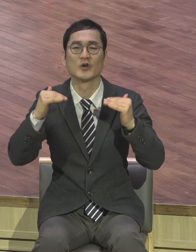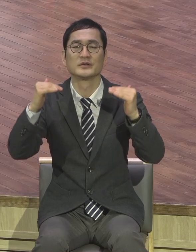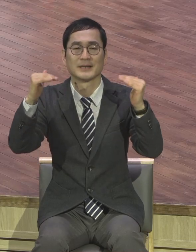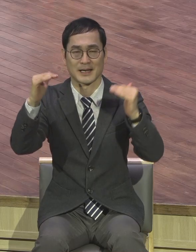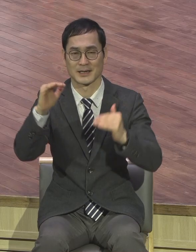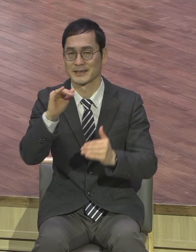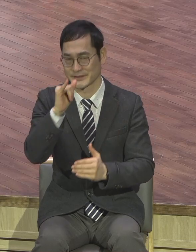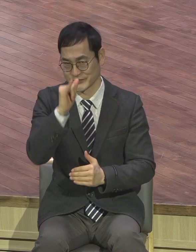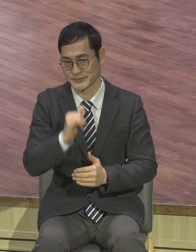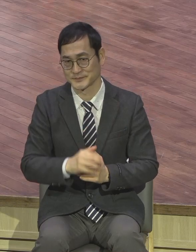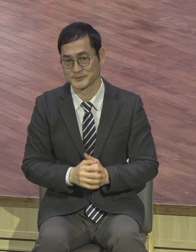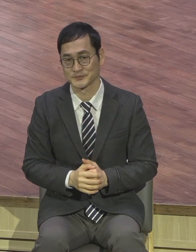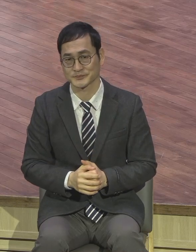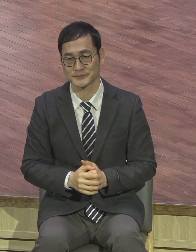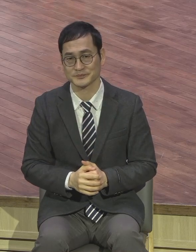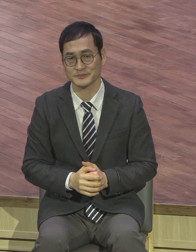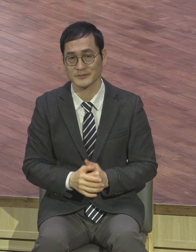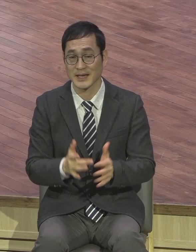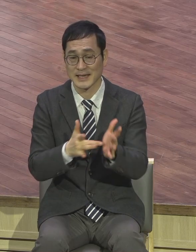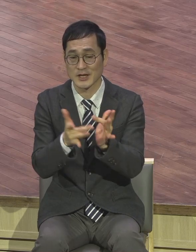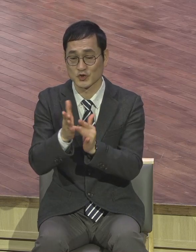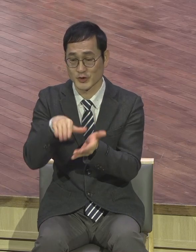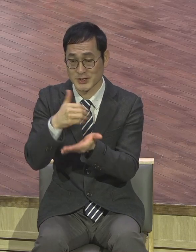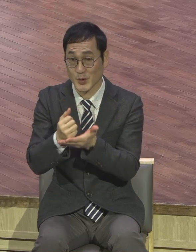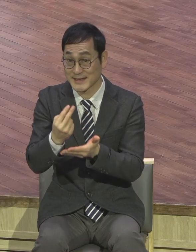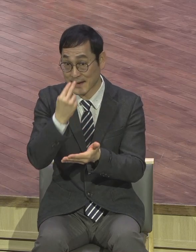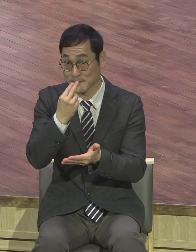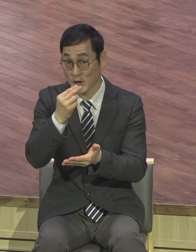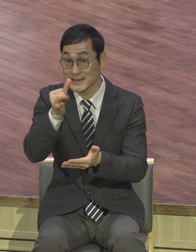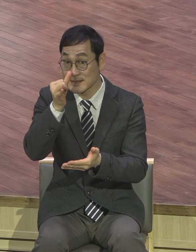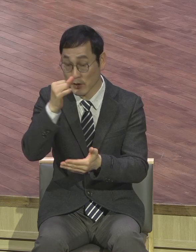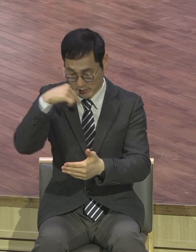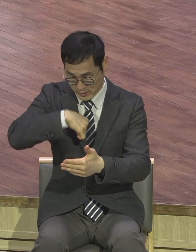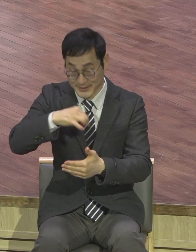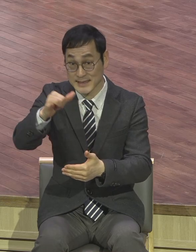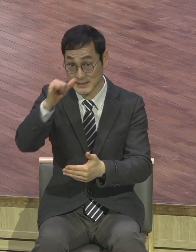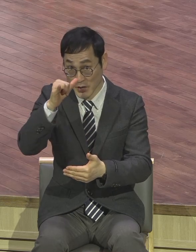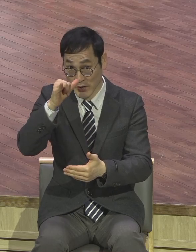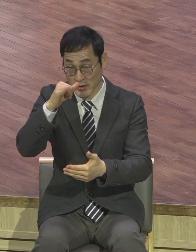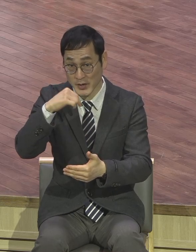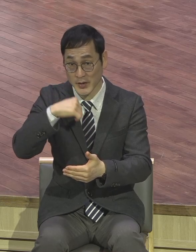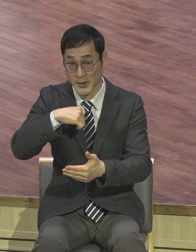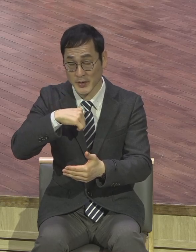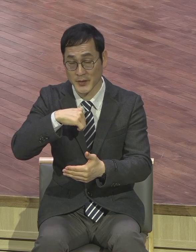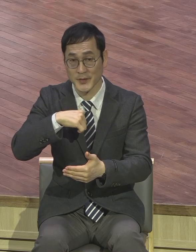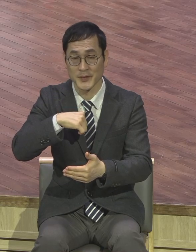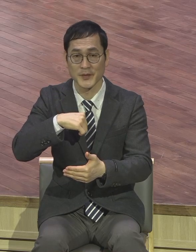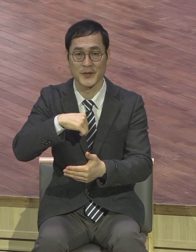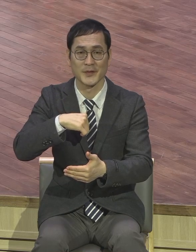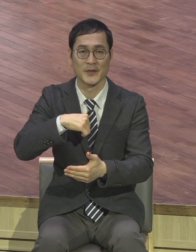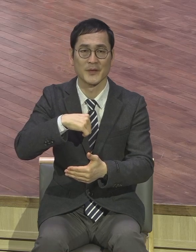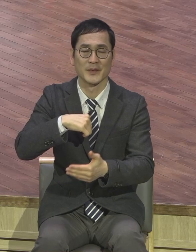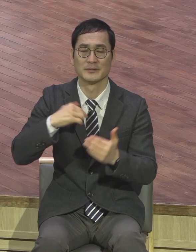예수의 신도의 생명을 가지고 있다고 하면 여러분 속에 예수 생명이 있으면 자라게 되겠어요.